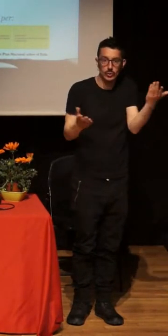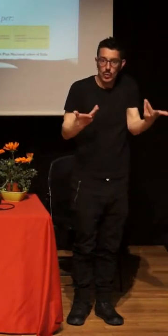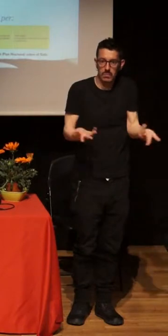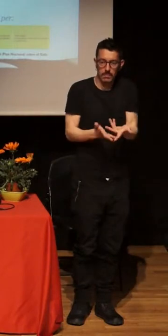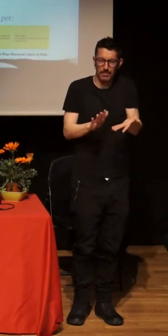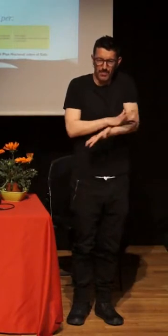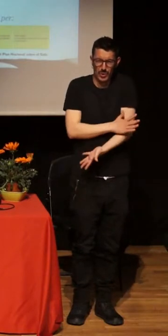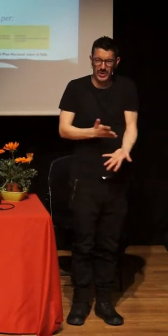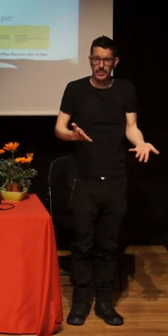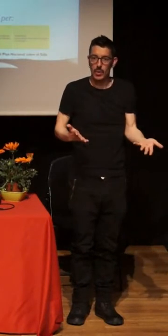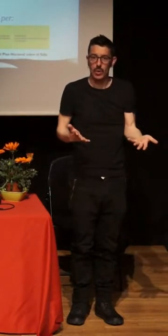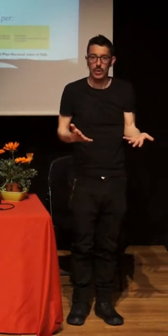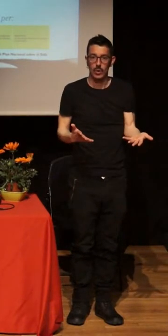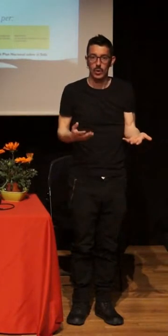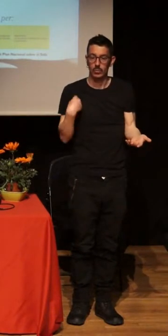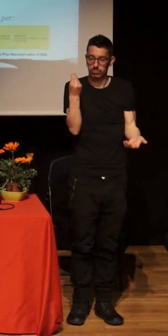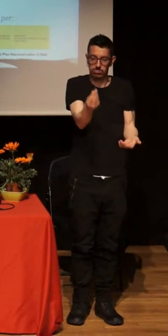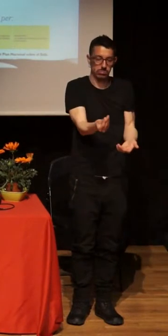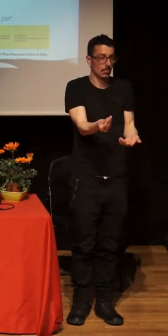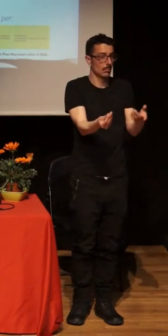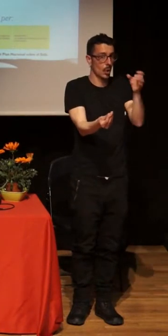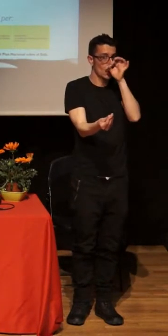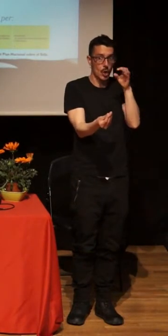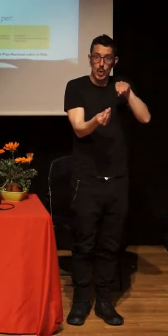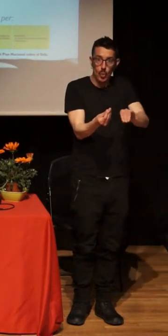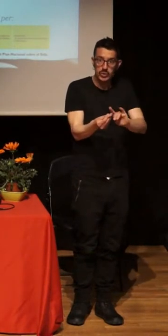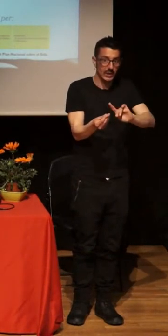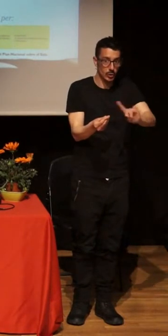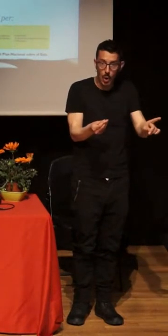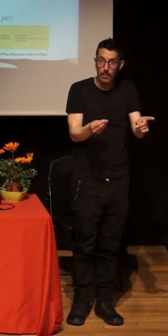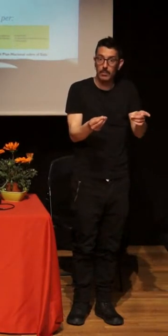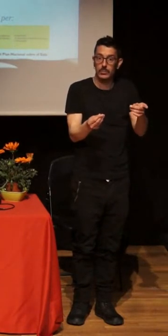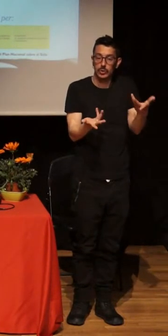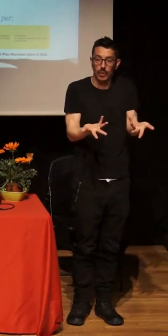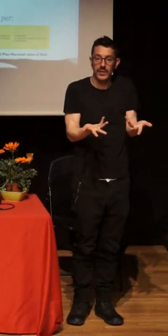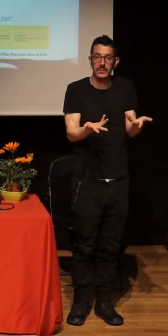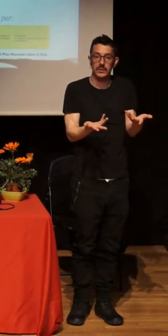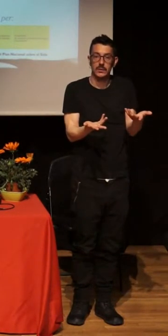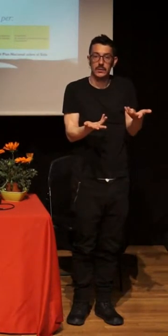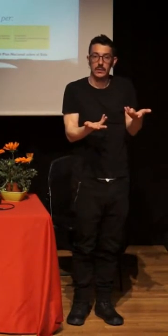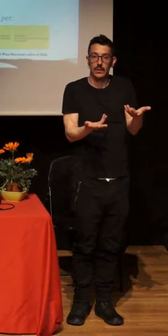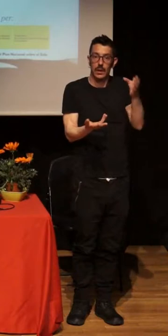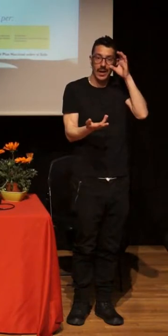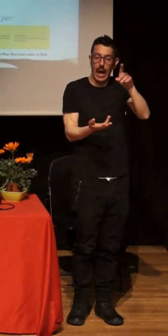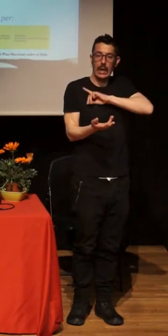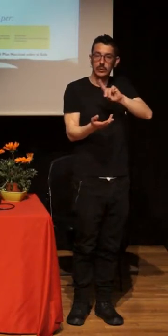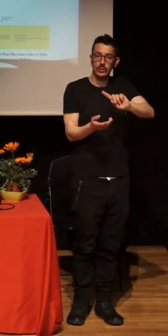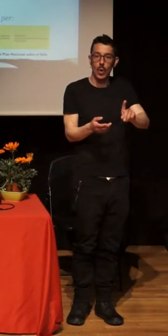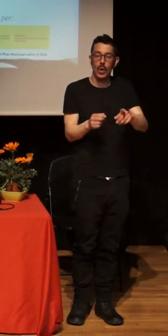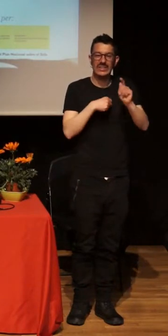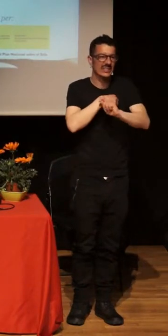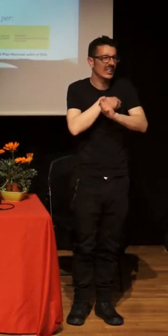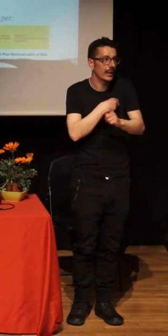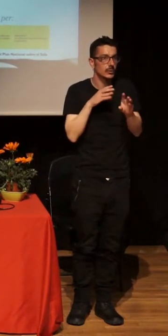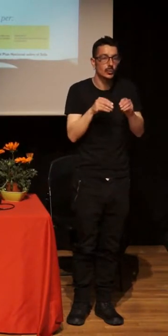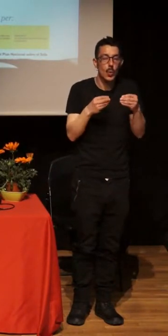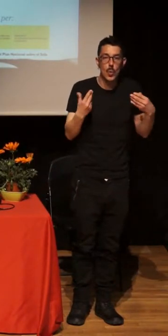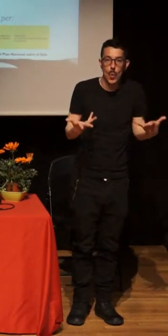Esta era la pregunta. La disfrazábamos de qué estrategias, pero bueno, ¿por qué no nos hacen caso? Nunca nos preguntamos por qué